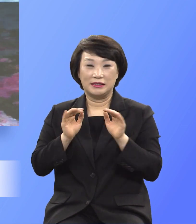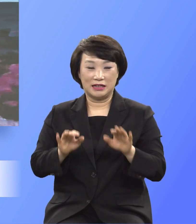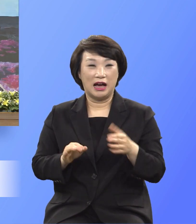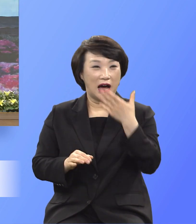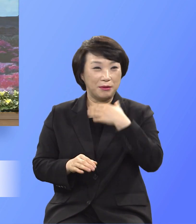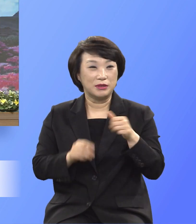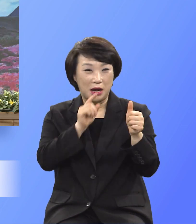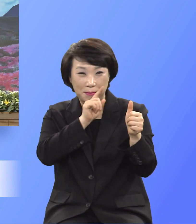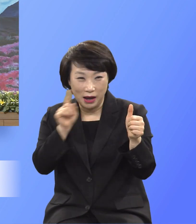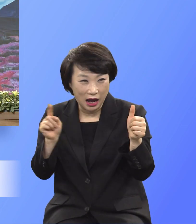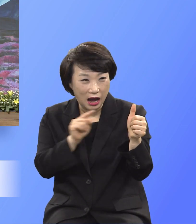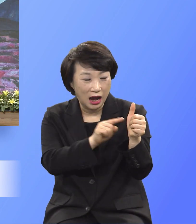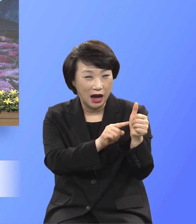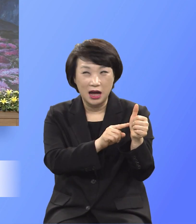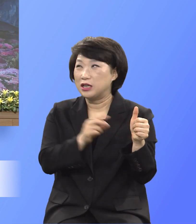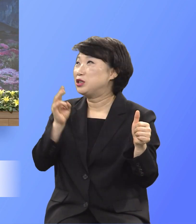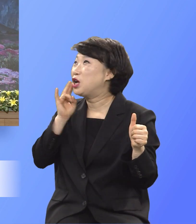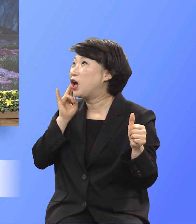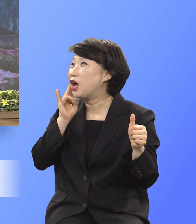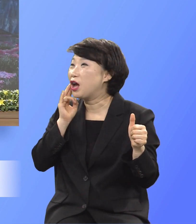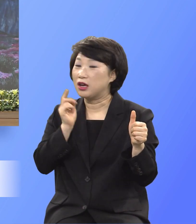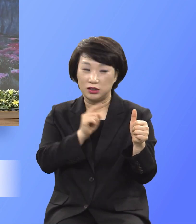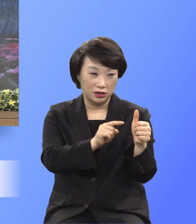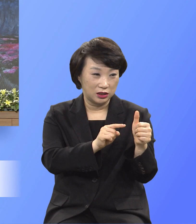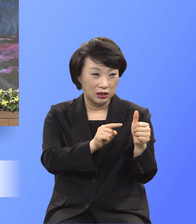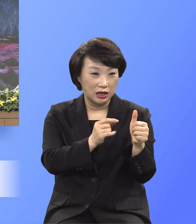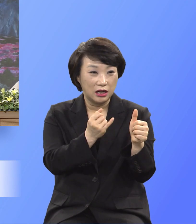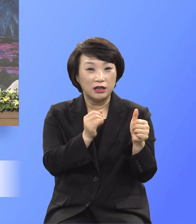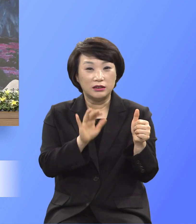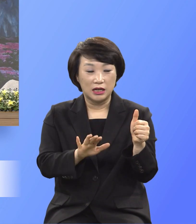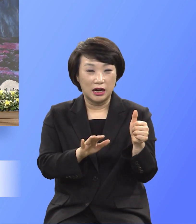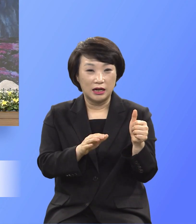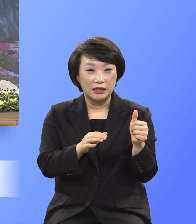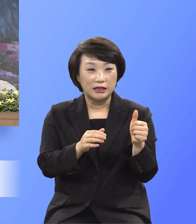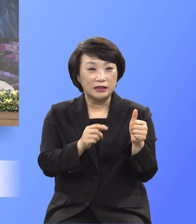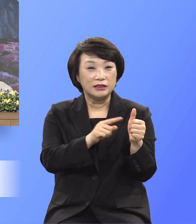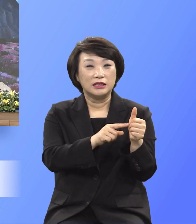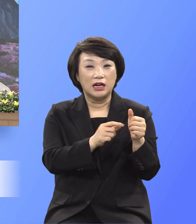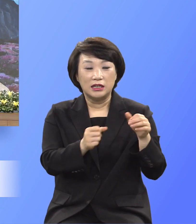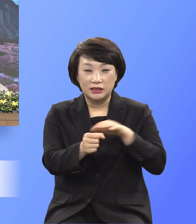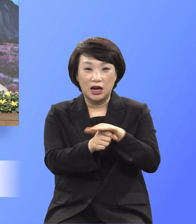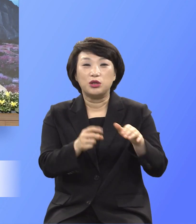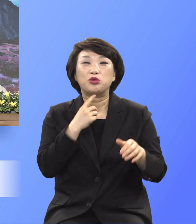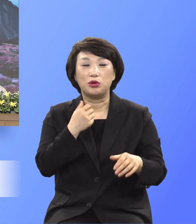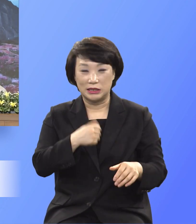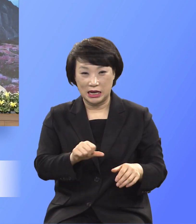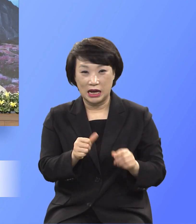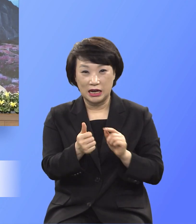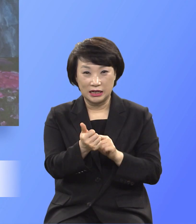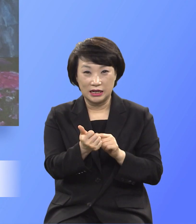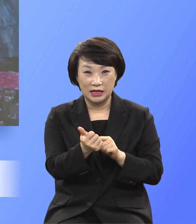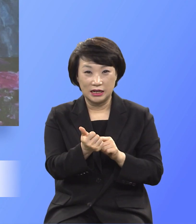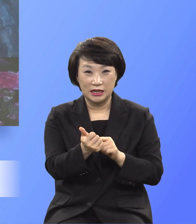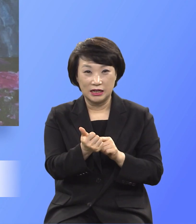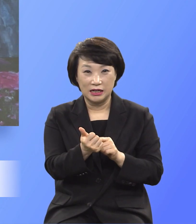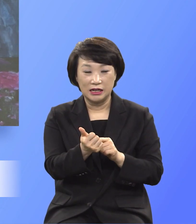내 사랑하는 독자 이삭을 저